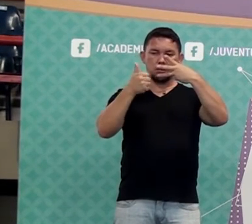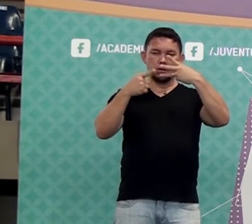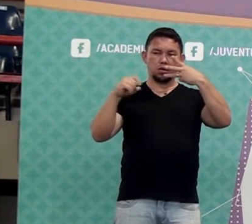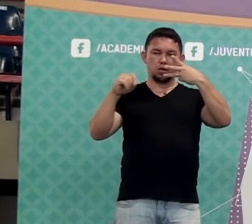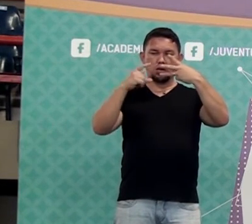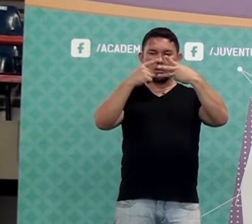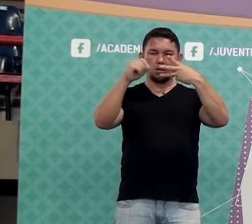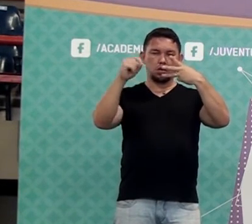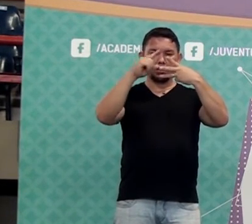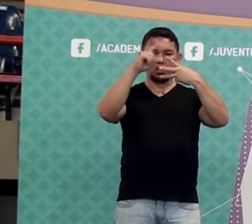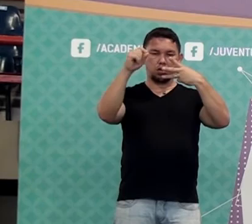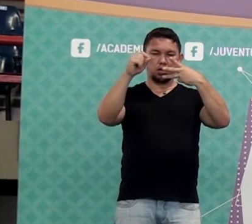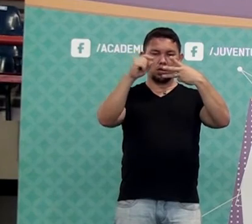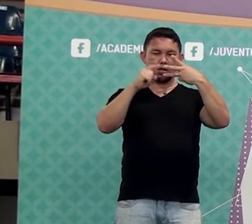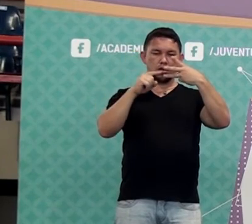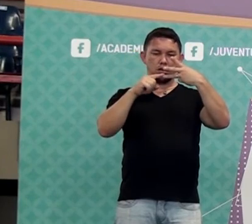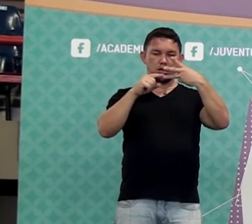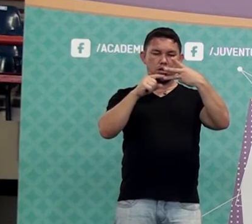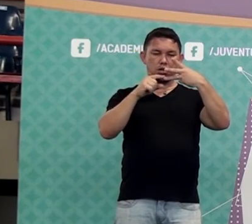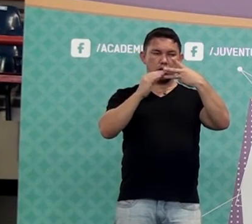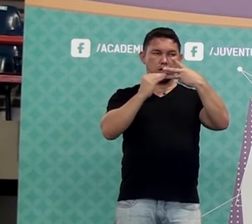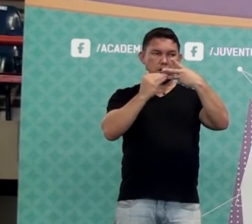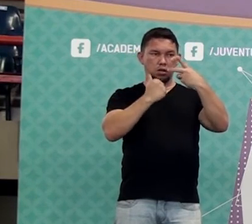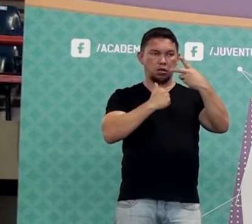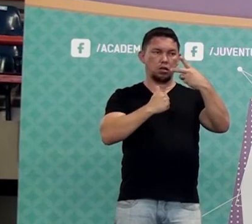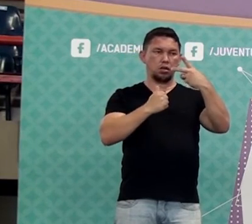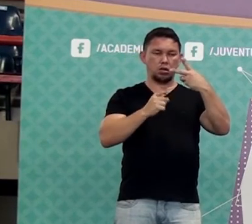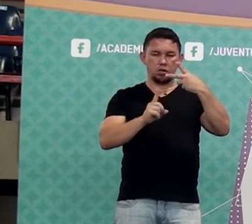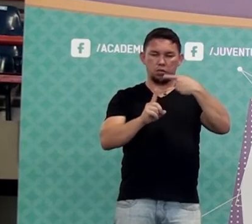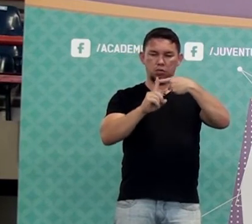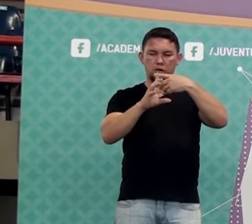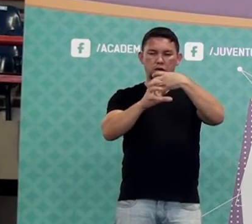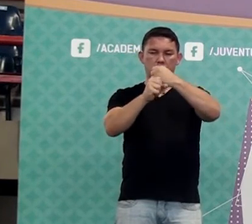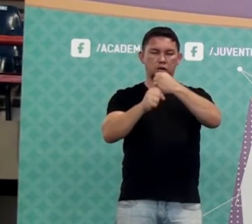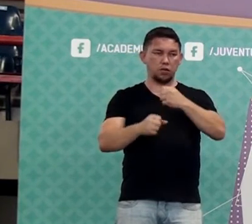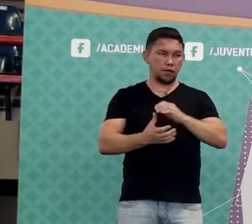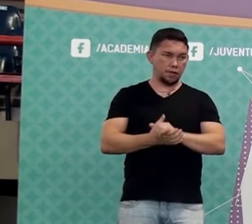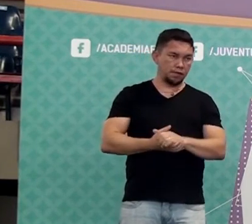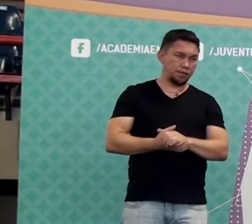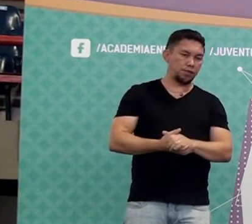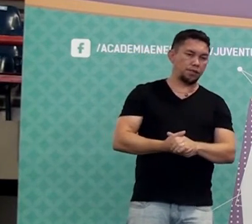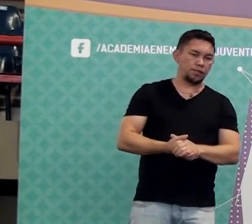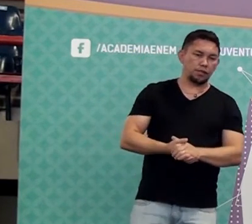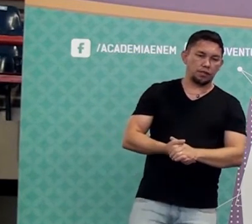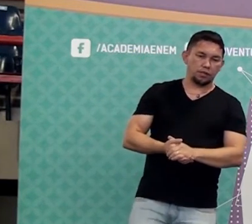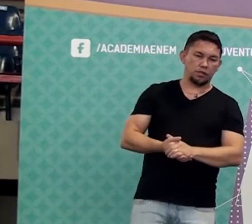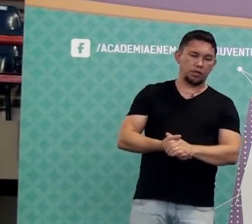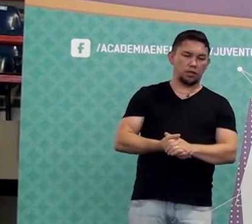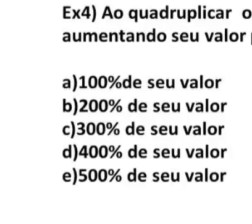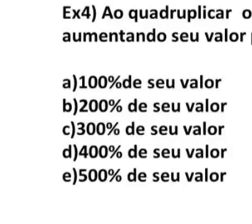É sempre um a menos, né? Porque tem aquele um que a gente soma. Tudo bem? E a outra questão, ó.